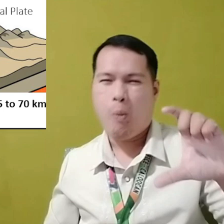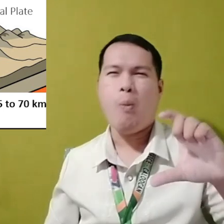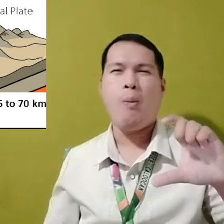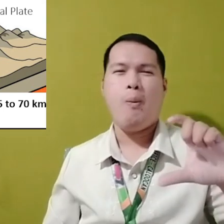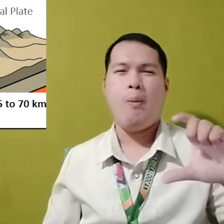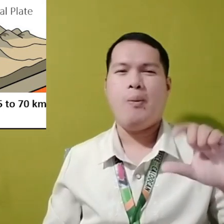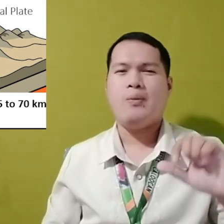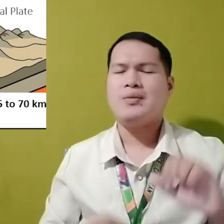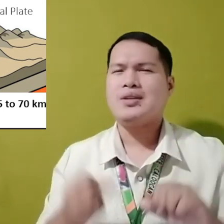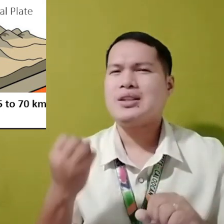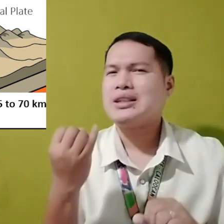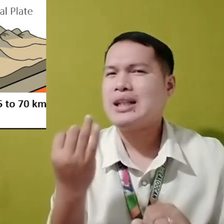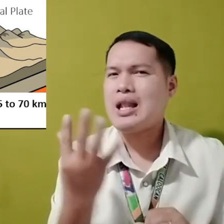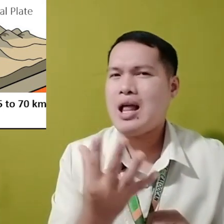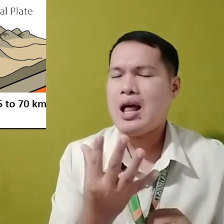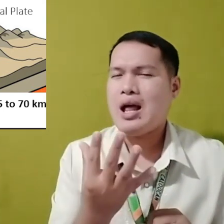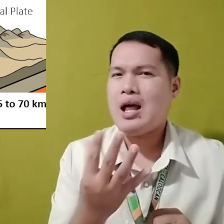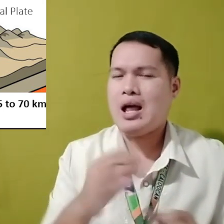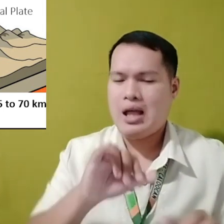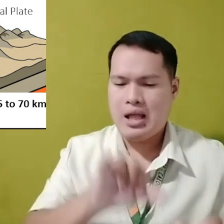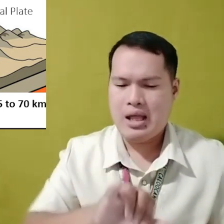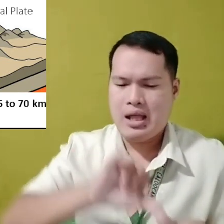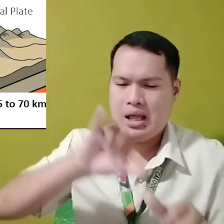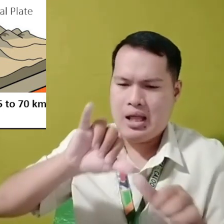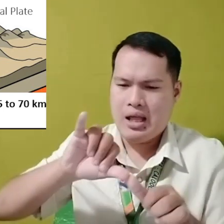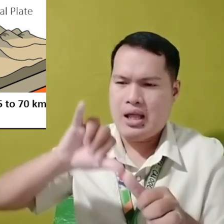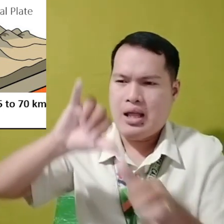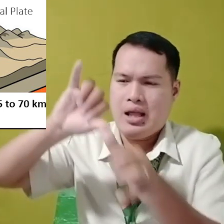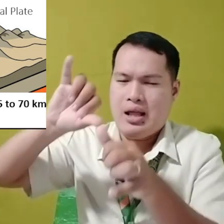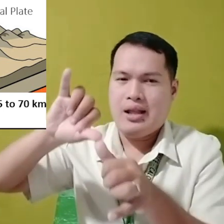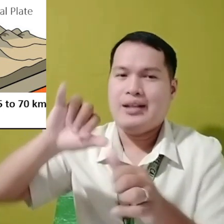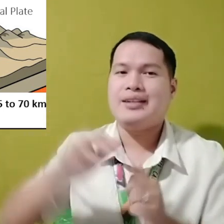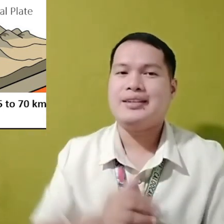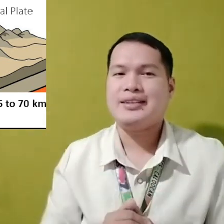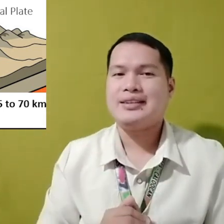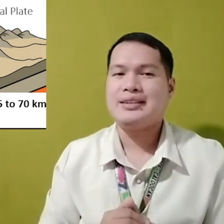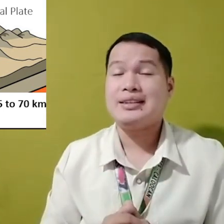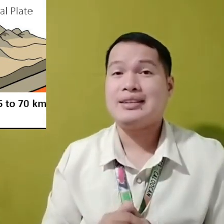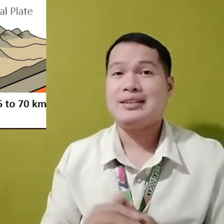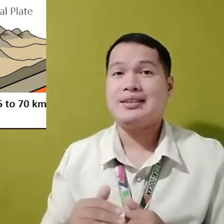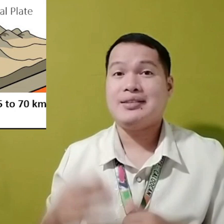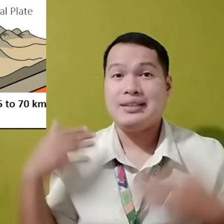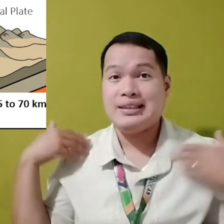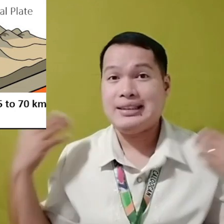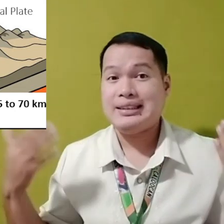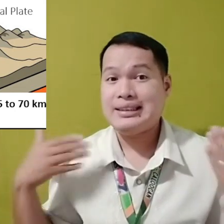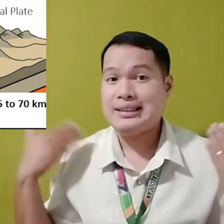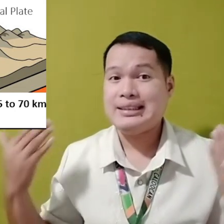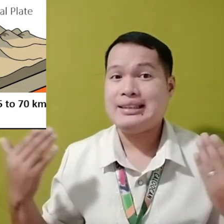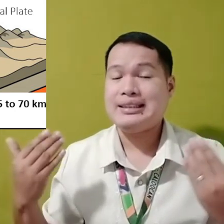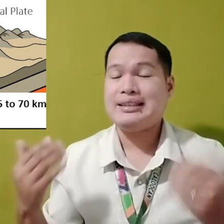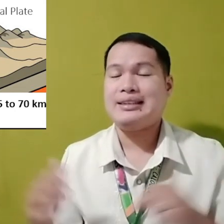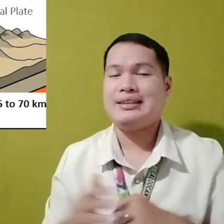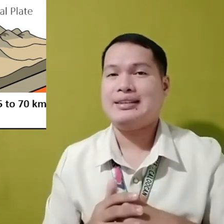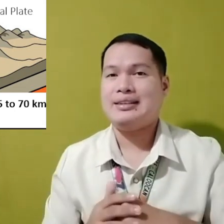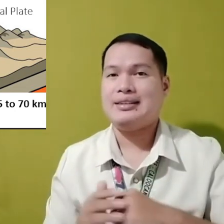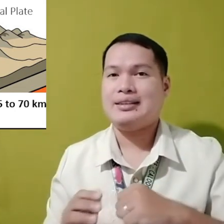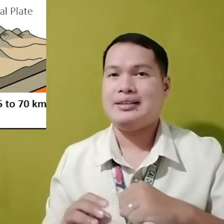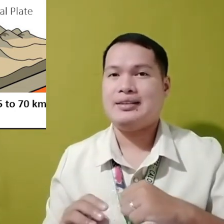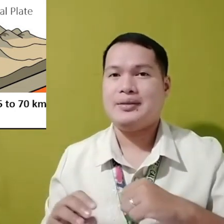Ilan kaya Ang sukan Ang Sa oceanic plate Which is yung bata